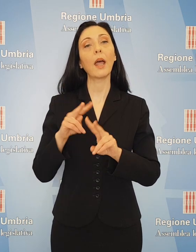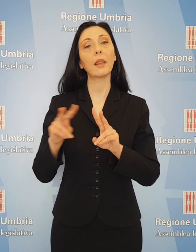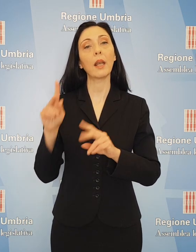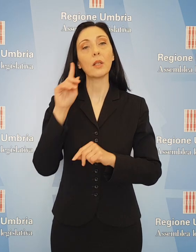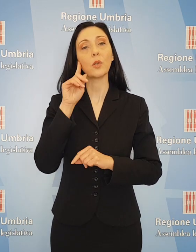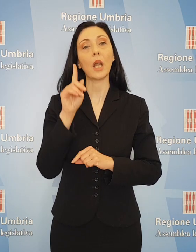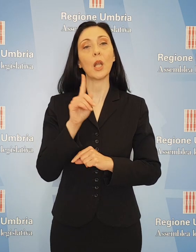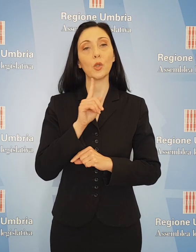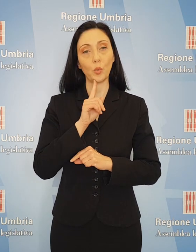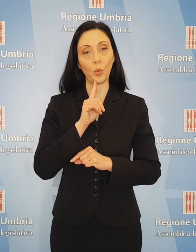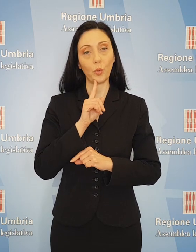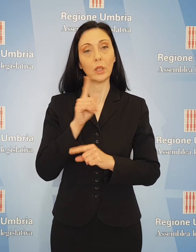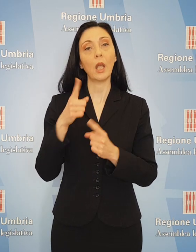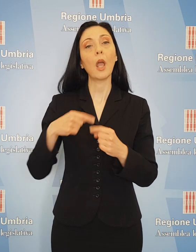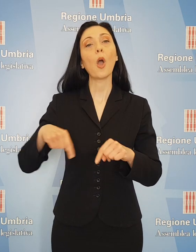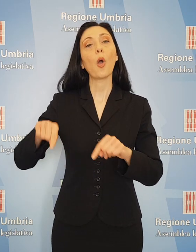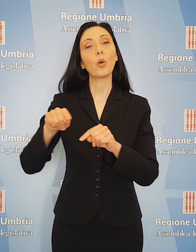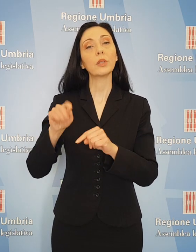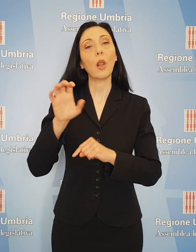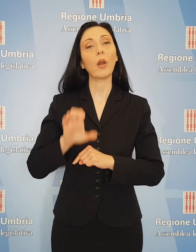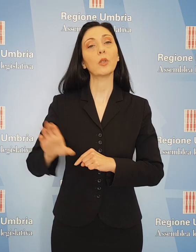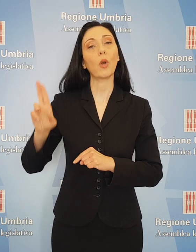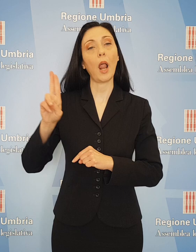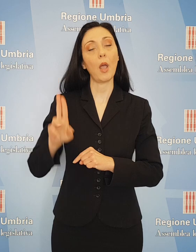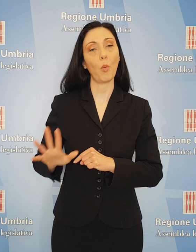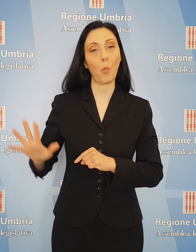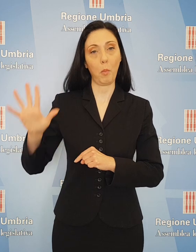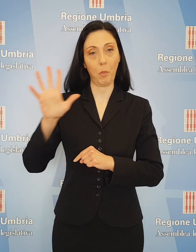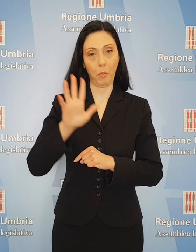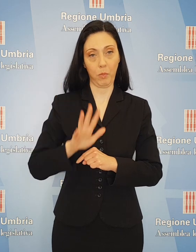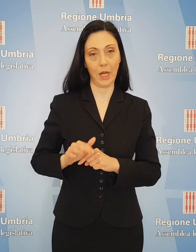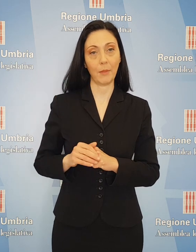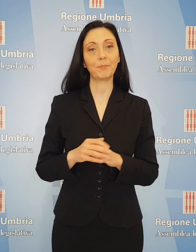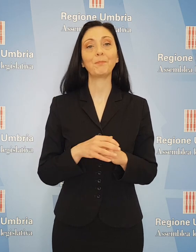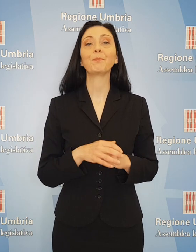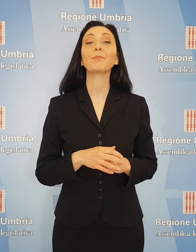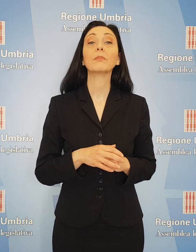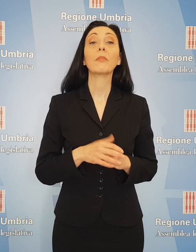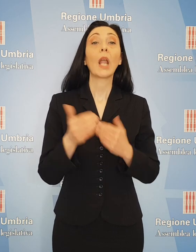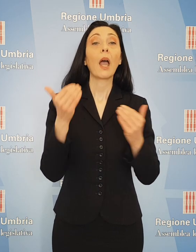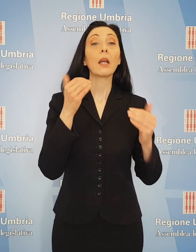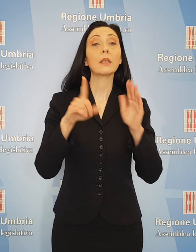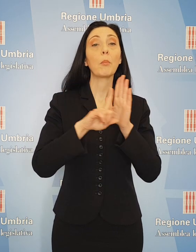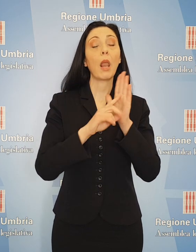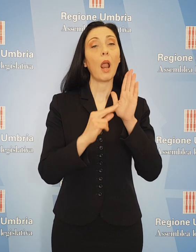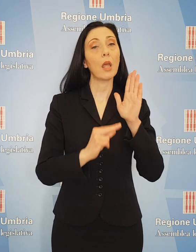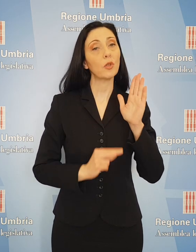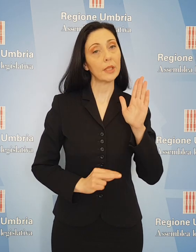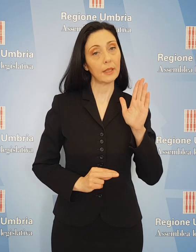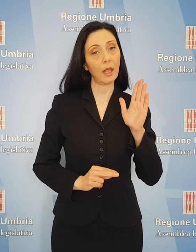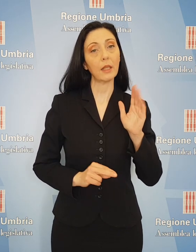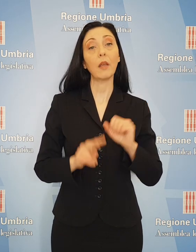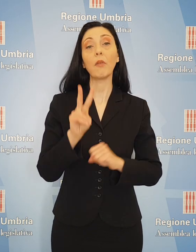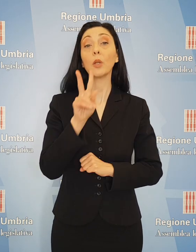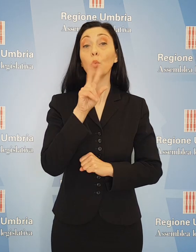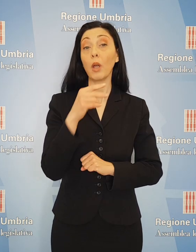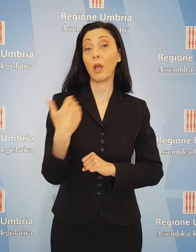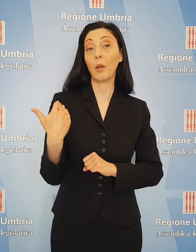e l'Ente Nazionale Sordi, Consiglio Regionale dell'Umbria. Nella seduta dell'Assemblea Legislativa del 2 marzo scorso,